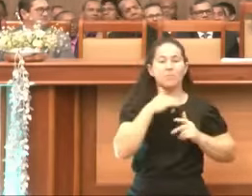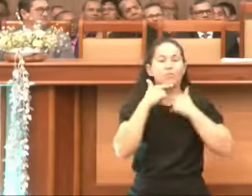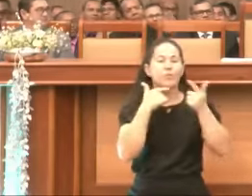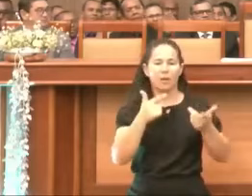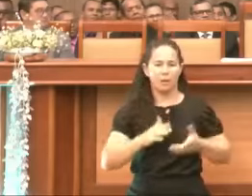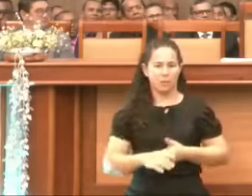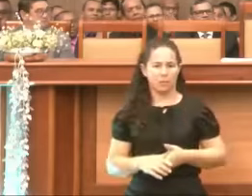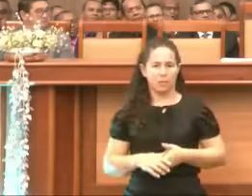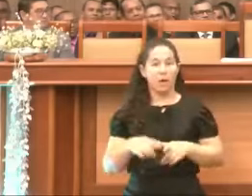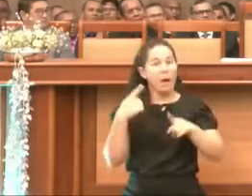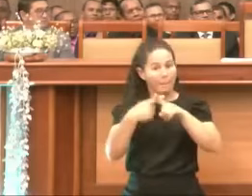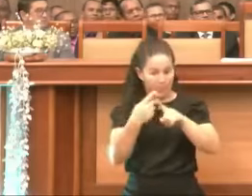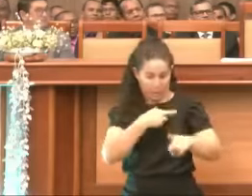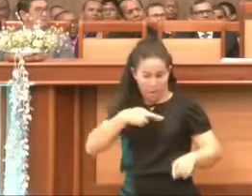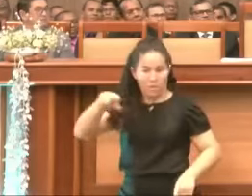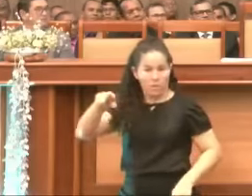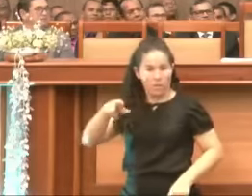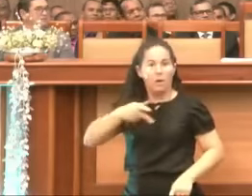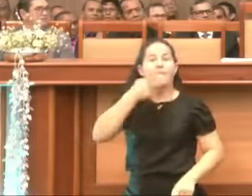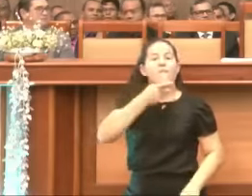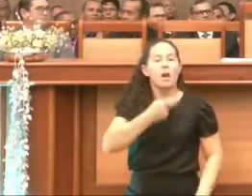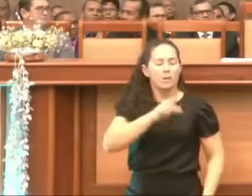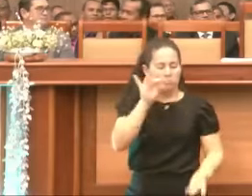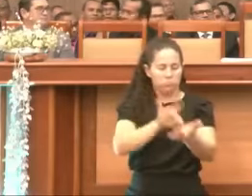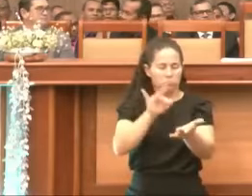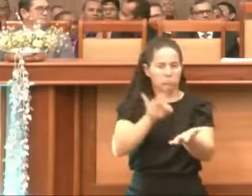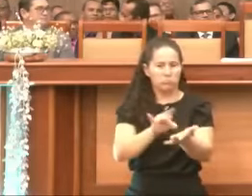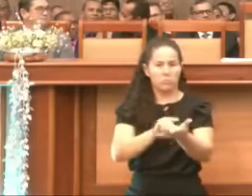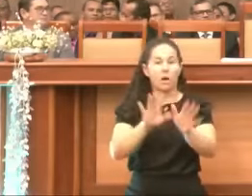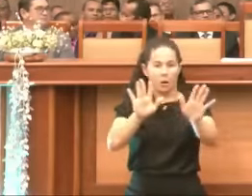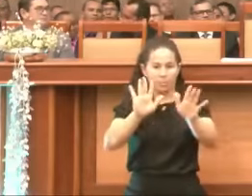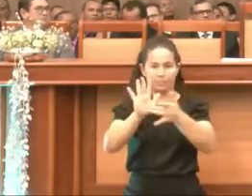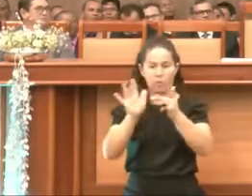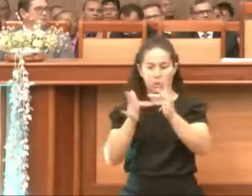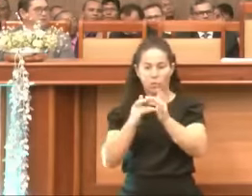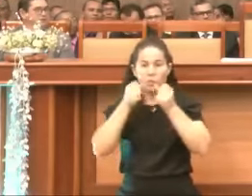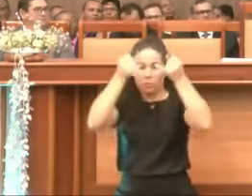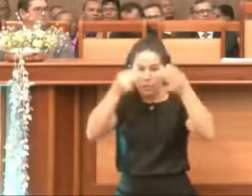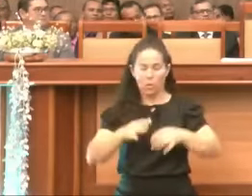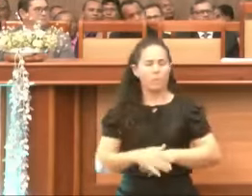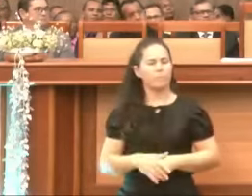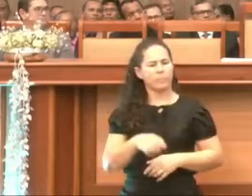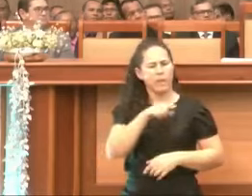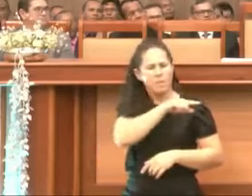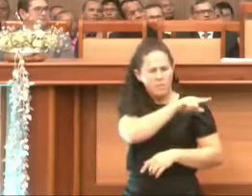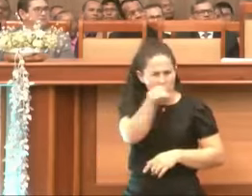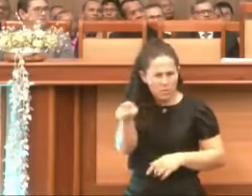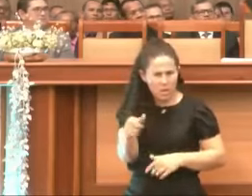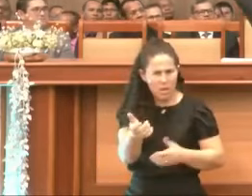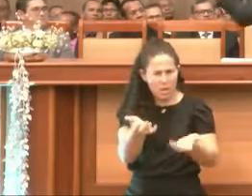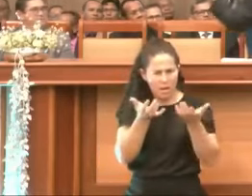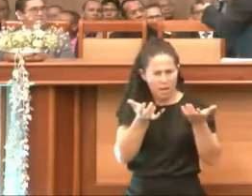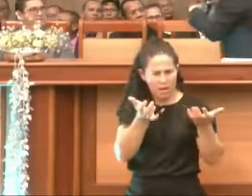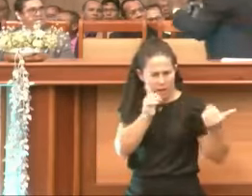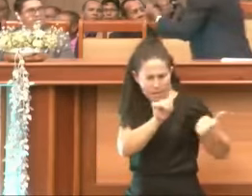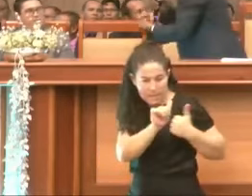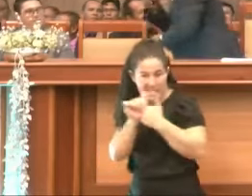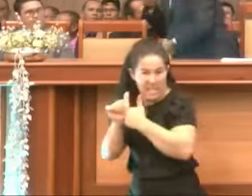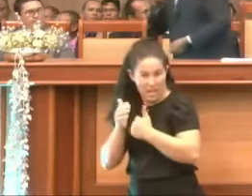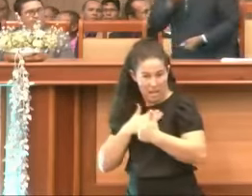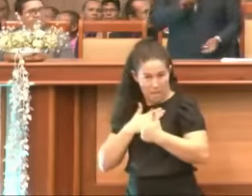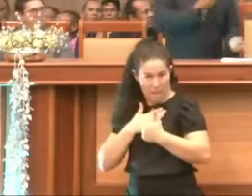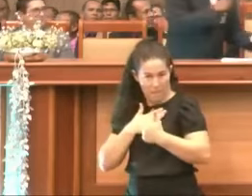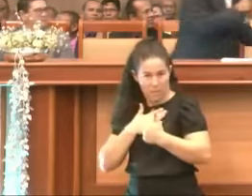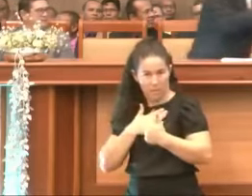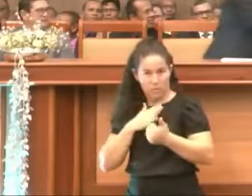Sim, porque está falando a verdade. Olha para cá, Jesus diz assim, aquele que quer vir após, vamos lá, vamos lá, pregue comigo, aquele que quer vir após,